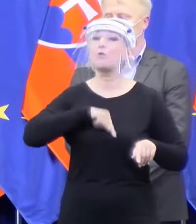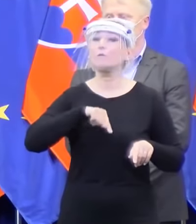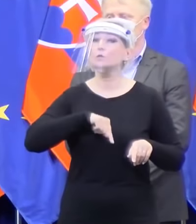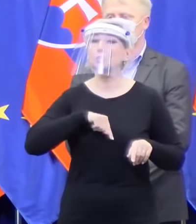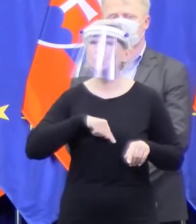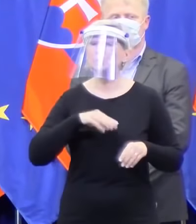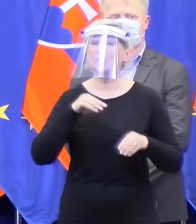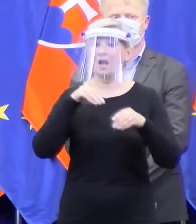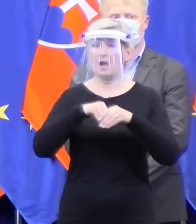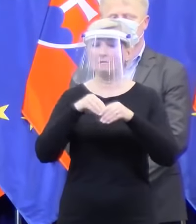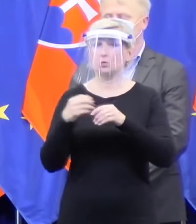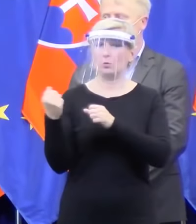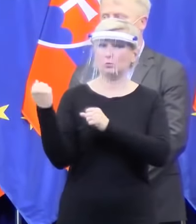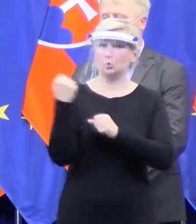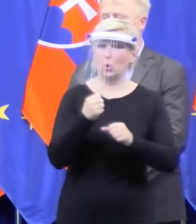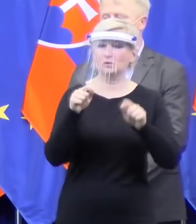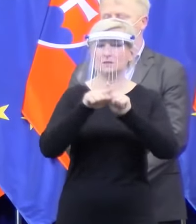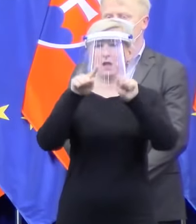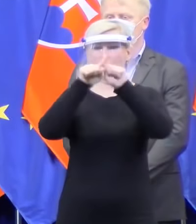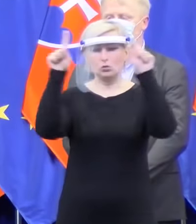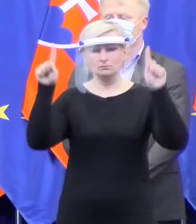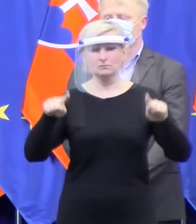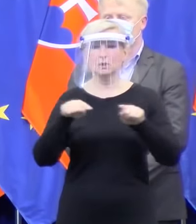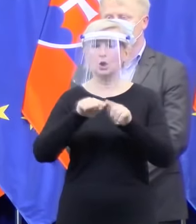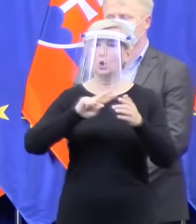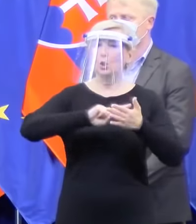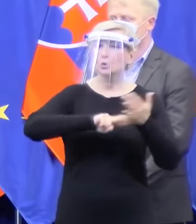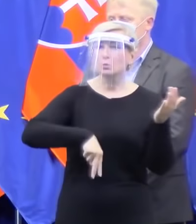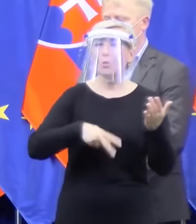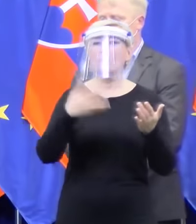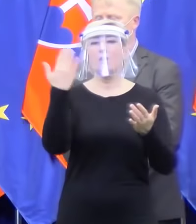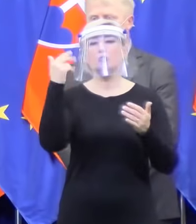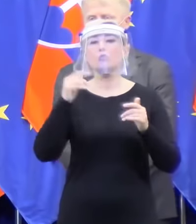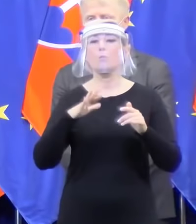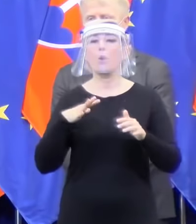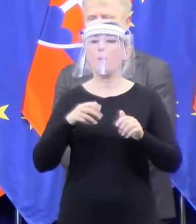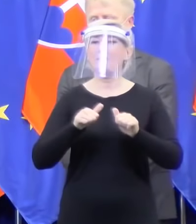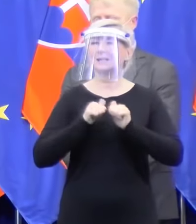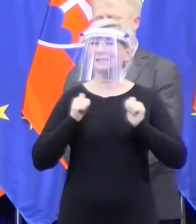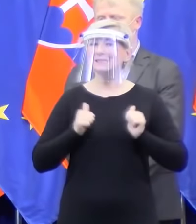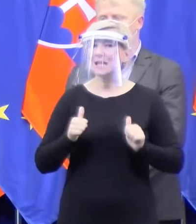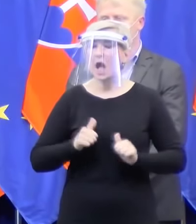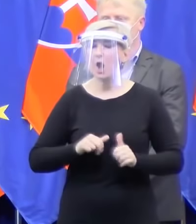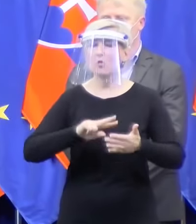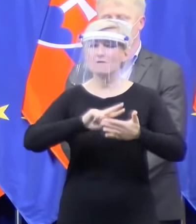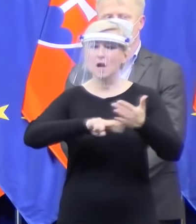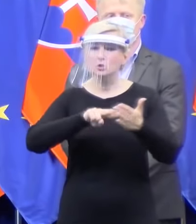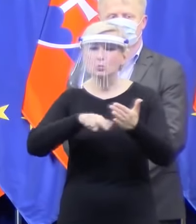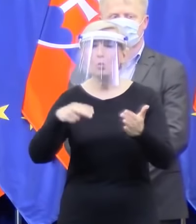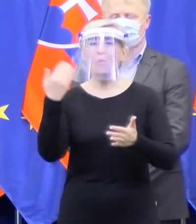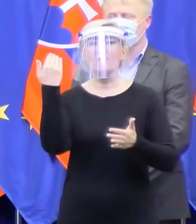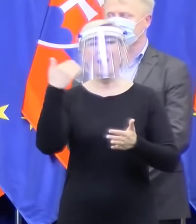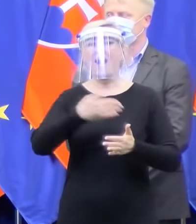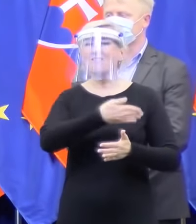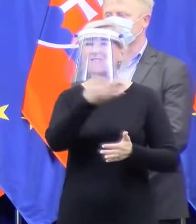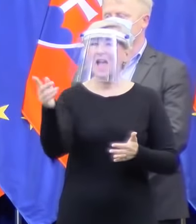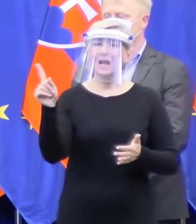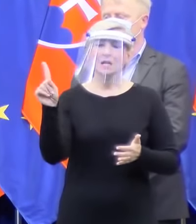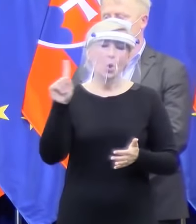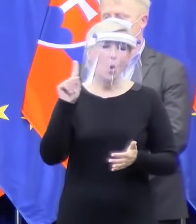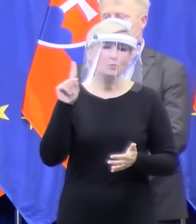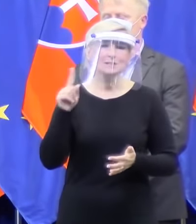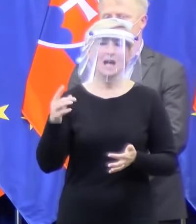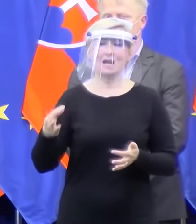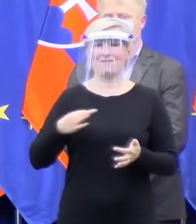čo sú vlastne vyzmluvnené, všetko nachystané za pani ministerky Sákovej, jaké porobili verejné obstarávania tohto zdravotníckého